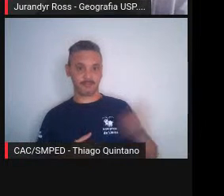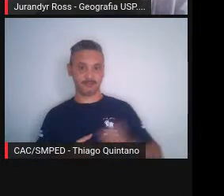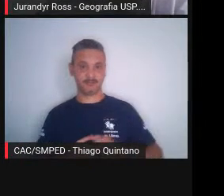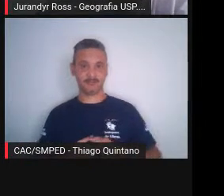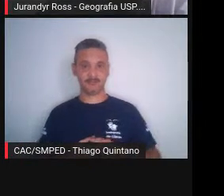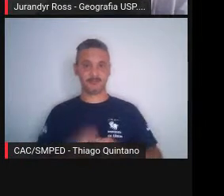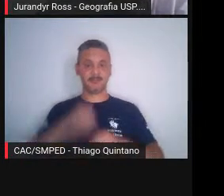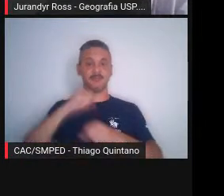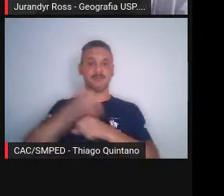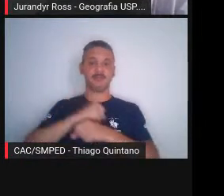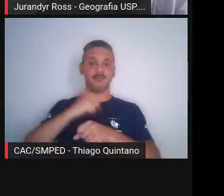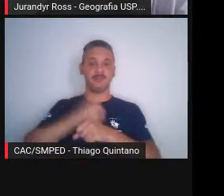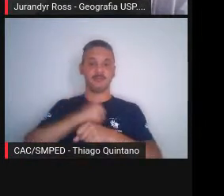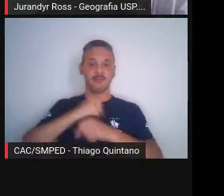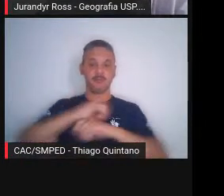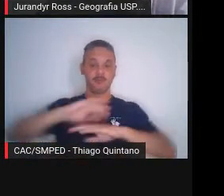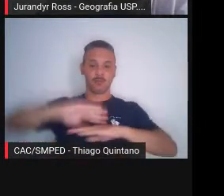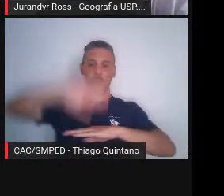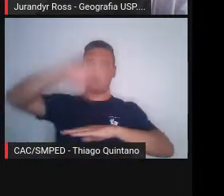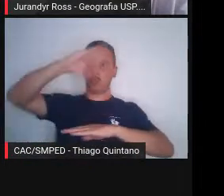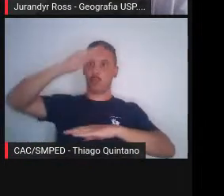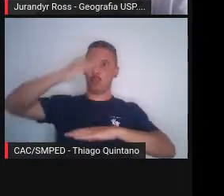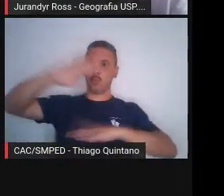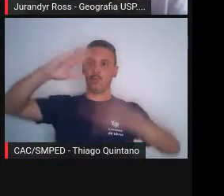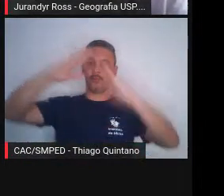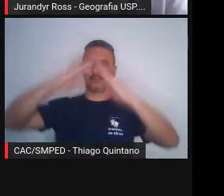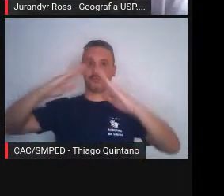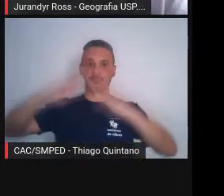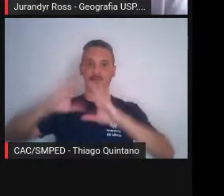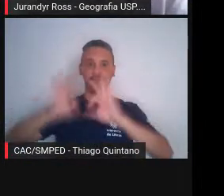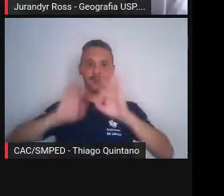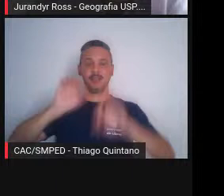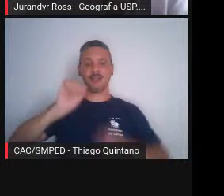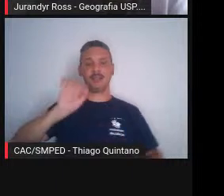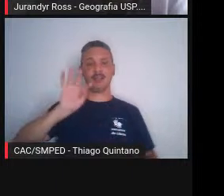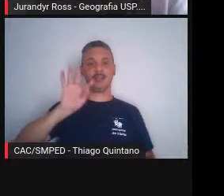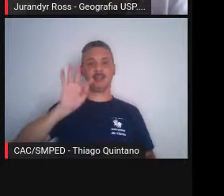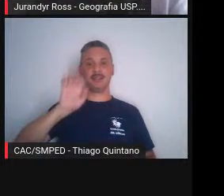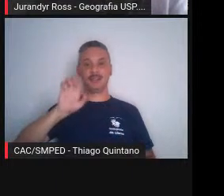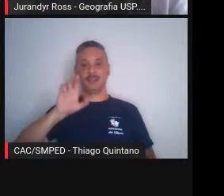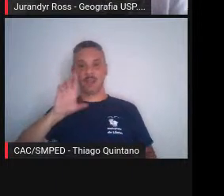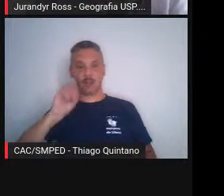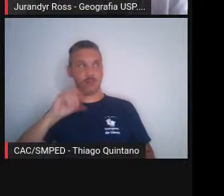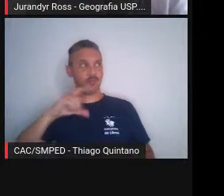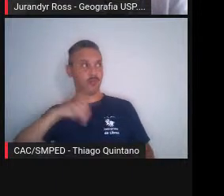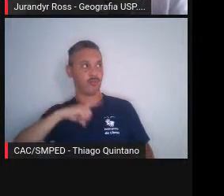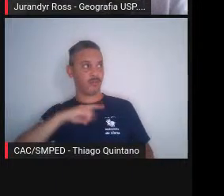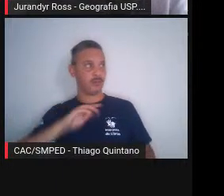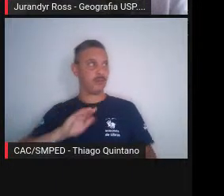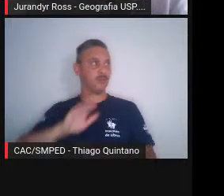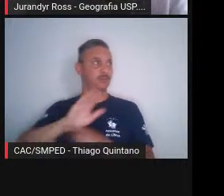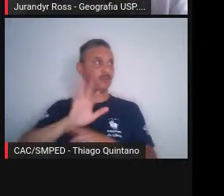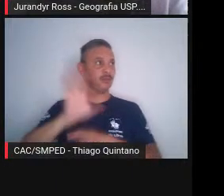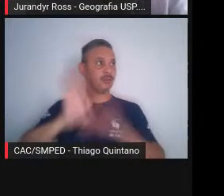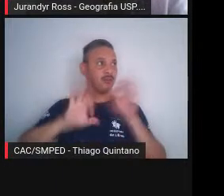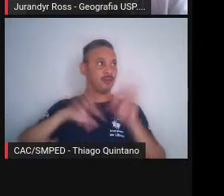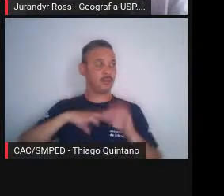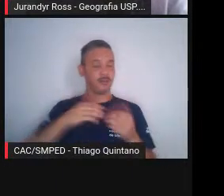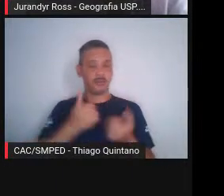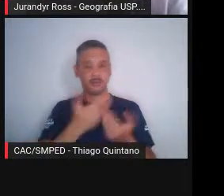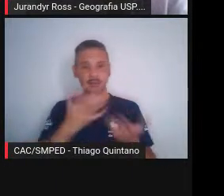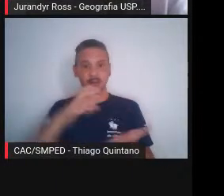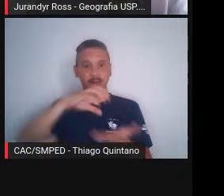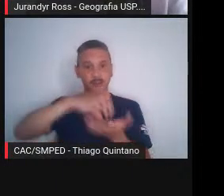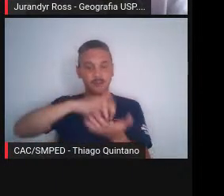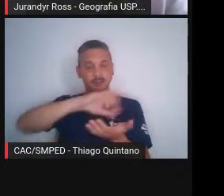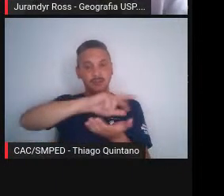Constroem aterros, constroem aterros. Então, os aterros fazem com aterros de 2, 3, 6 metros de